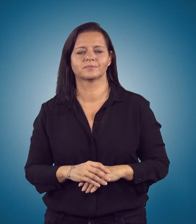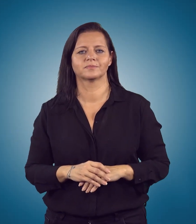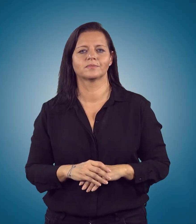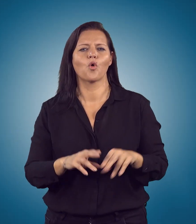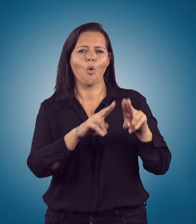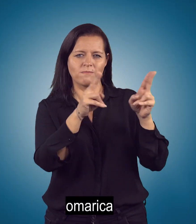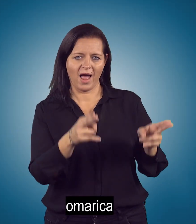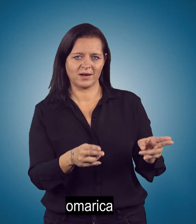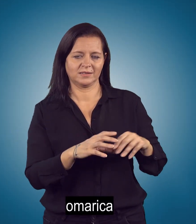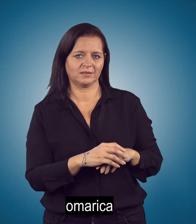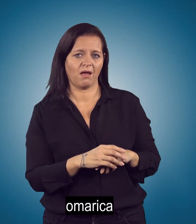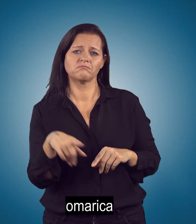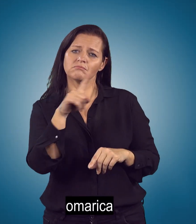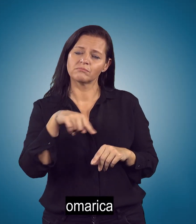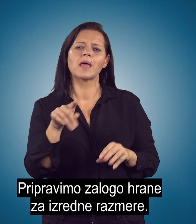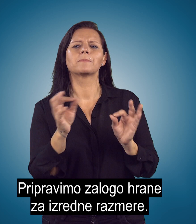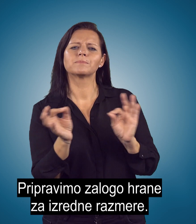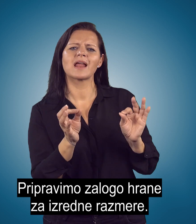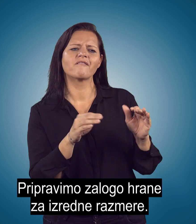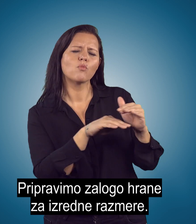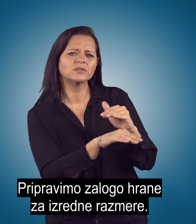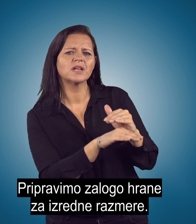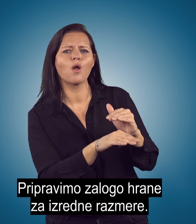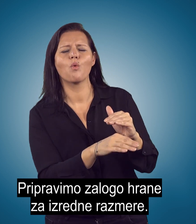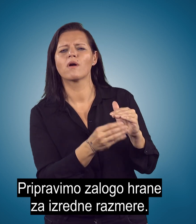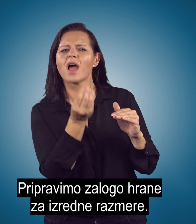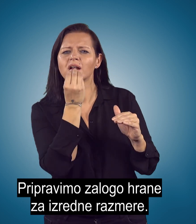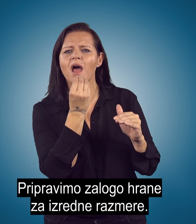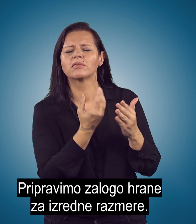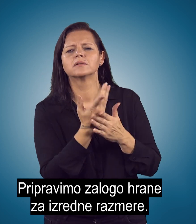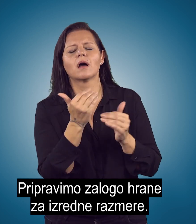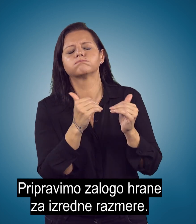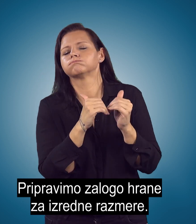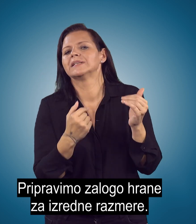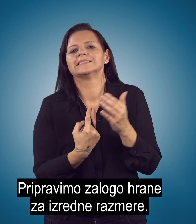Omarica Pripravimo zalogo hrane za izredne razmere.